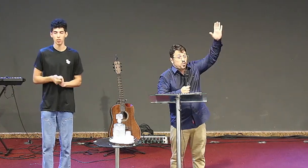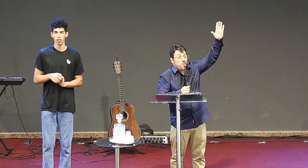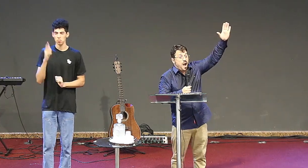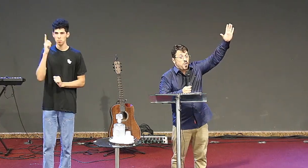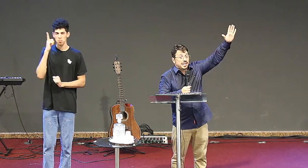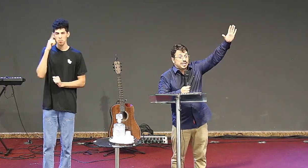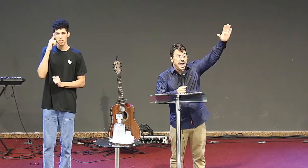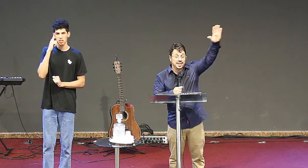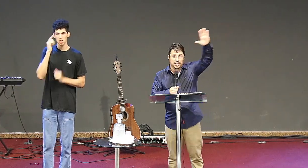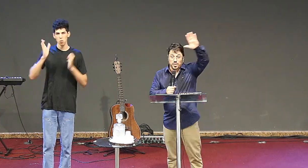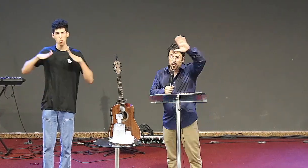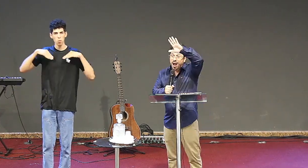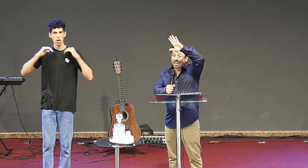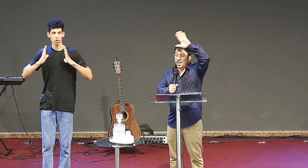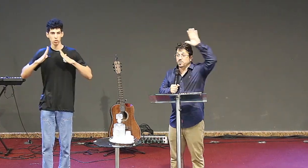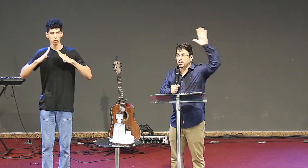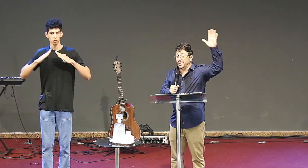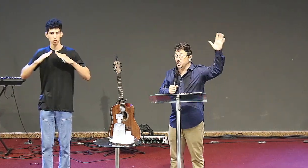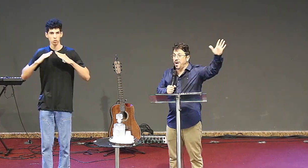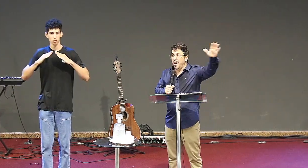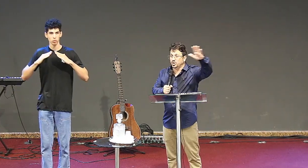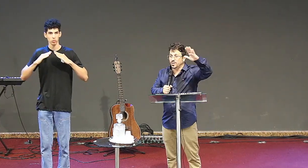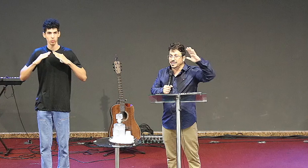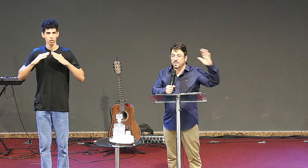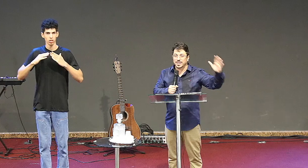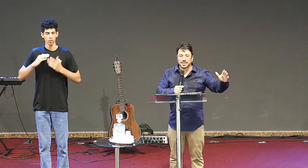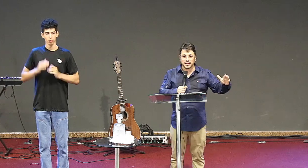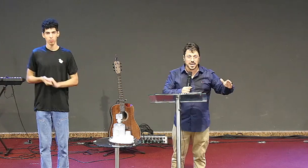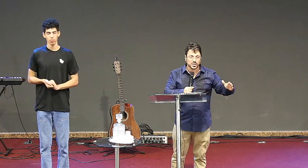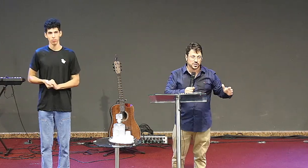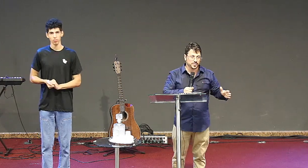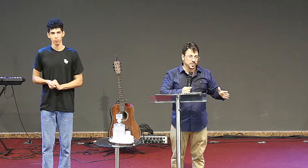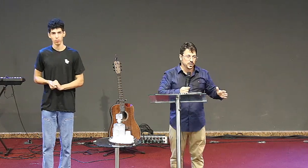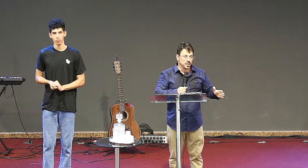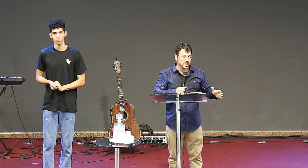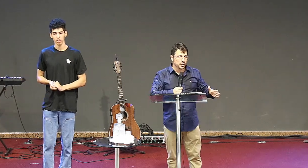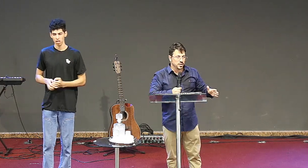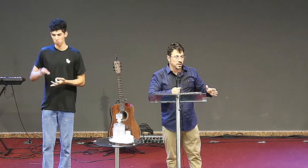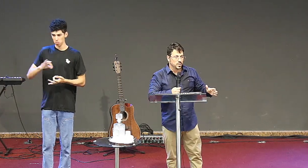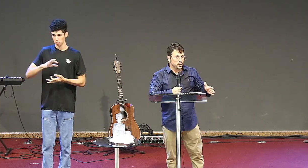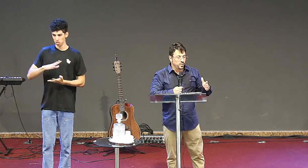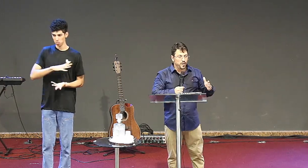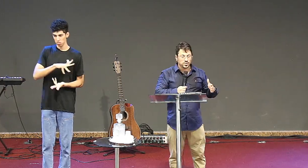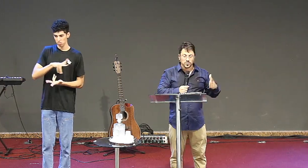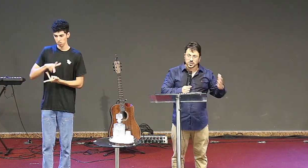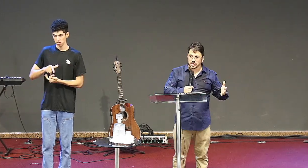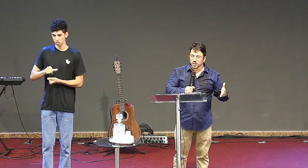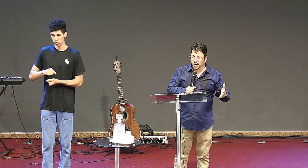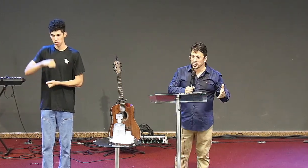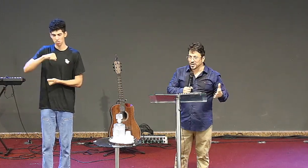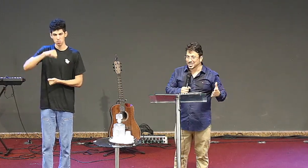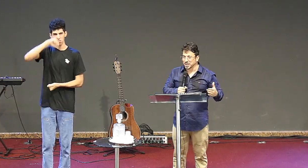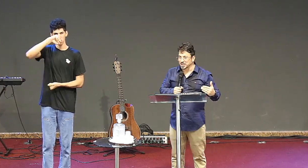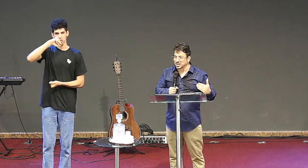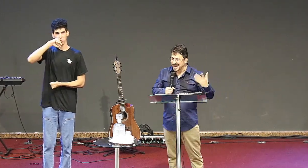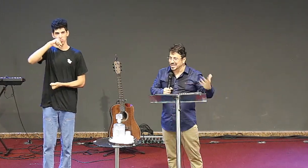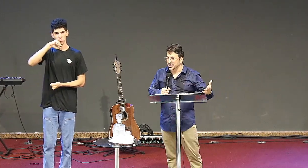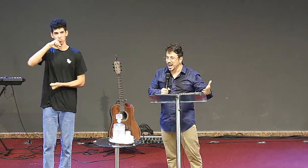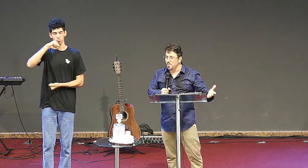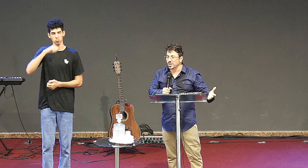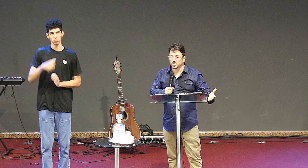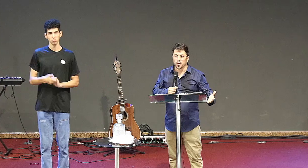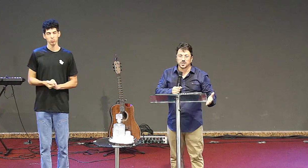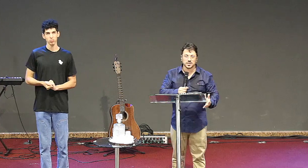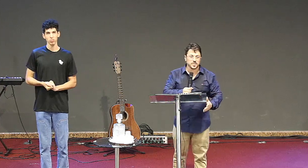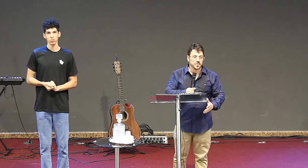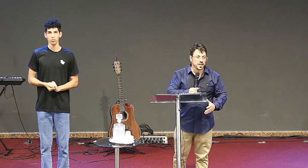espiritual que está ali, tipo o guardião espiritual de uma determinada igreja. O que não faz muito sentido quando a gente entende